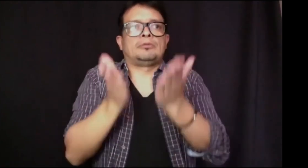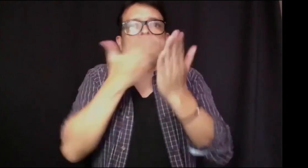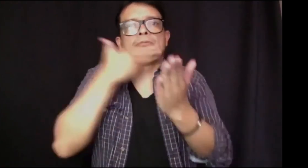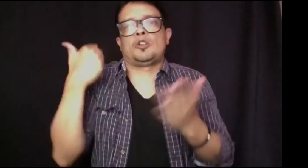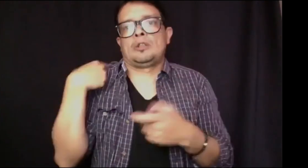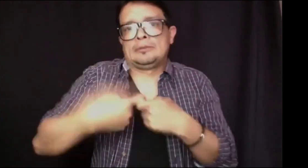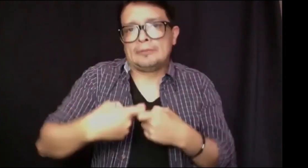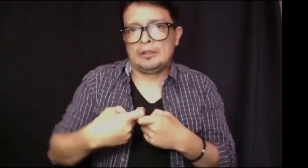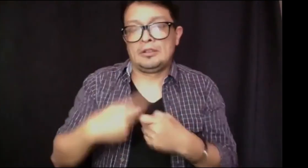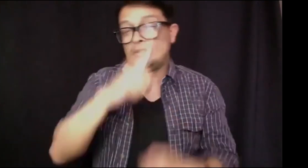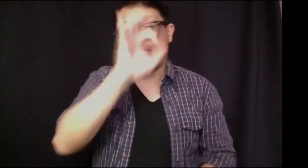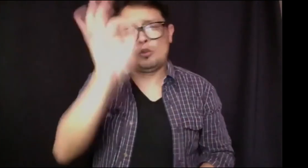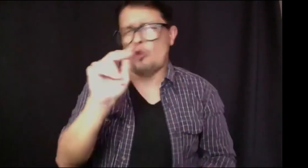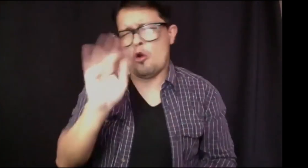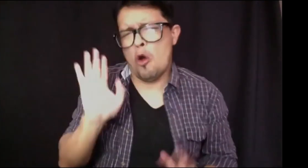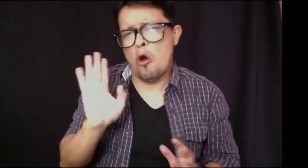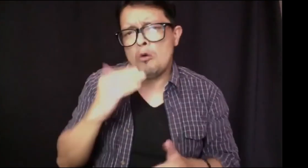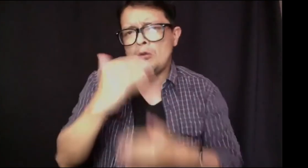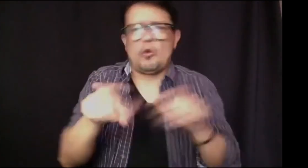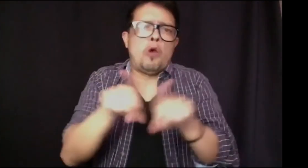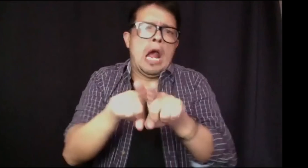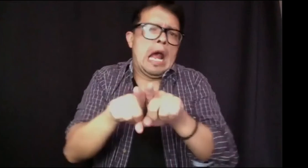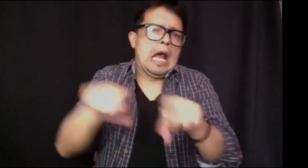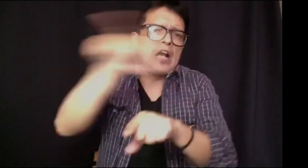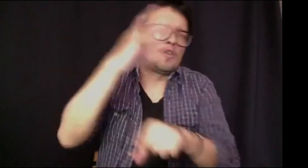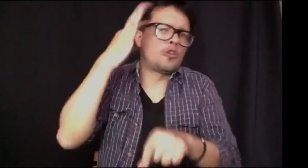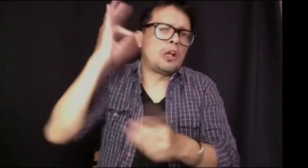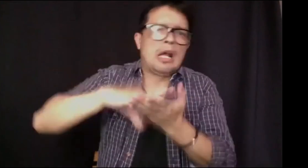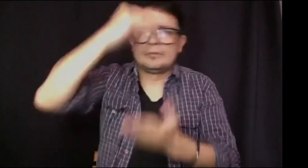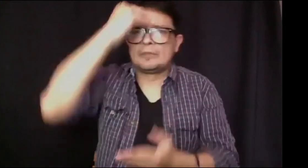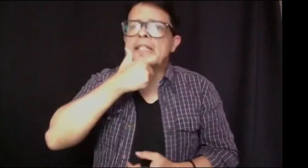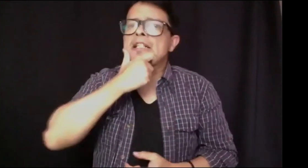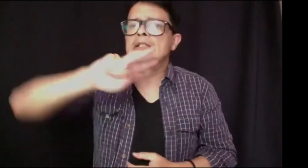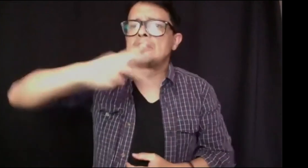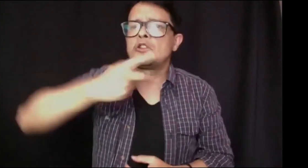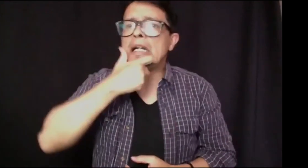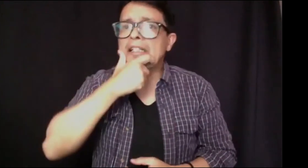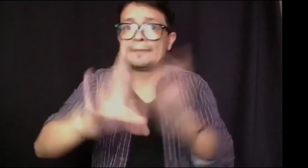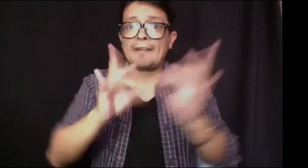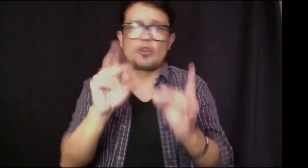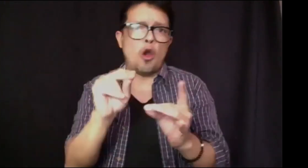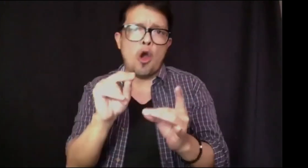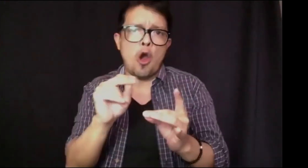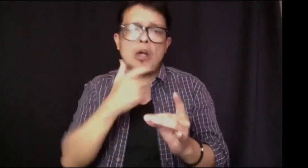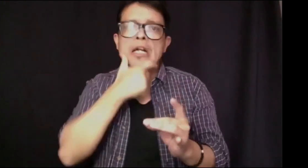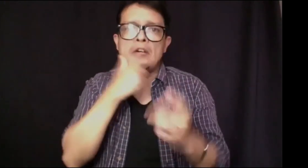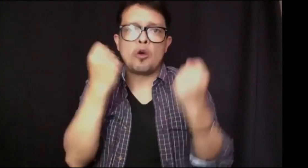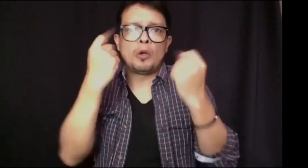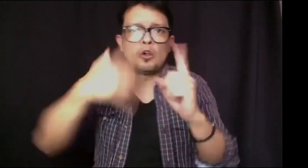procesos académicos que he llevado, pues, he mejorado mucho. No manejo al 100% de la lengua, al igual que los oyentes. Pero los oyentes